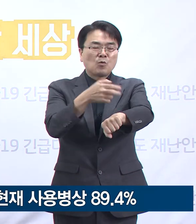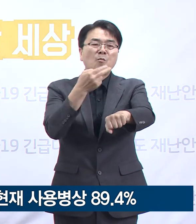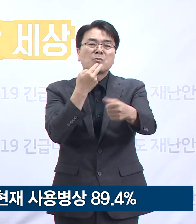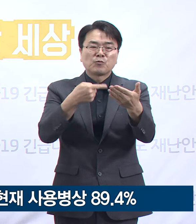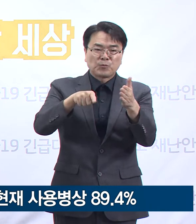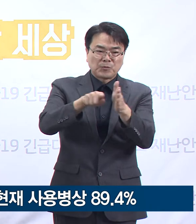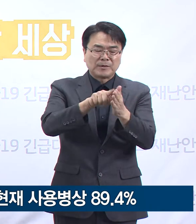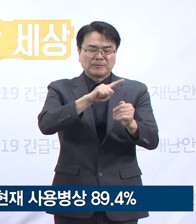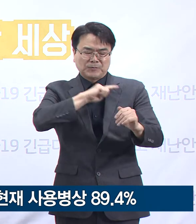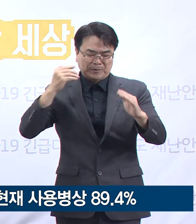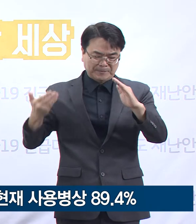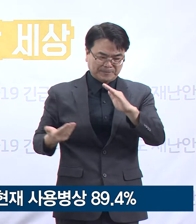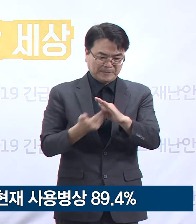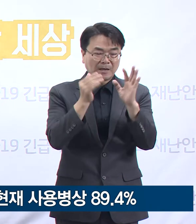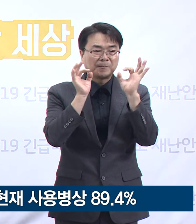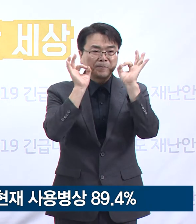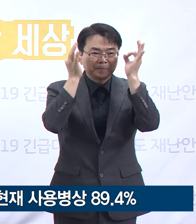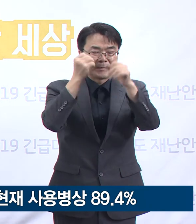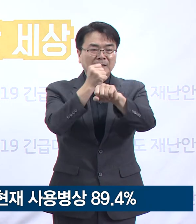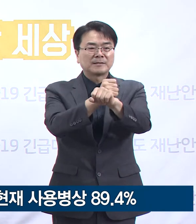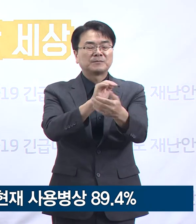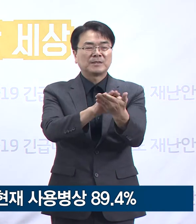최선의 노력을 다하겠습니다.